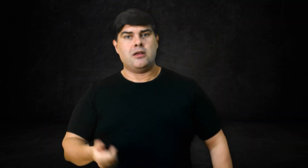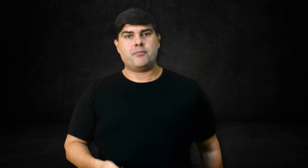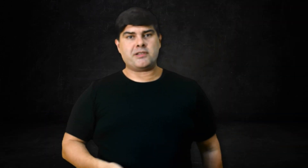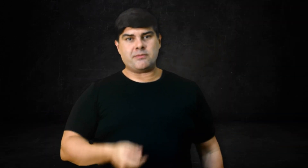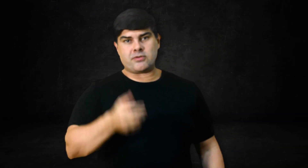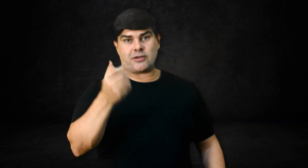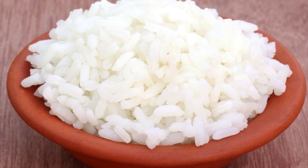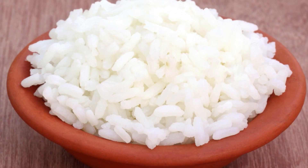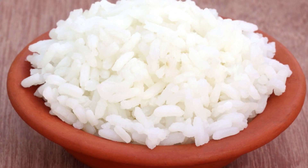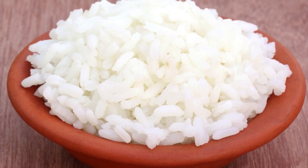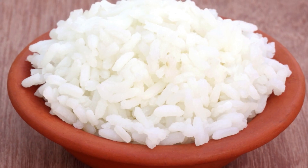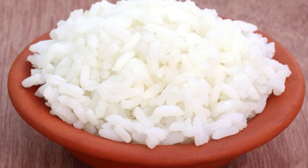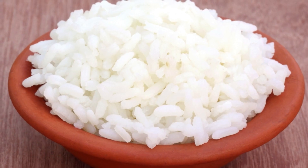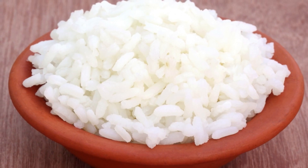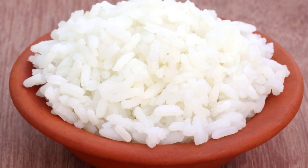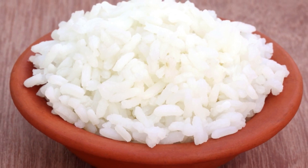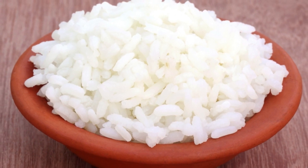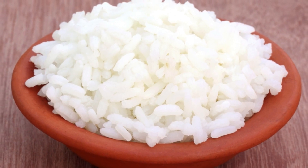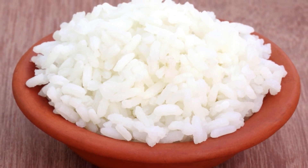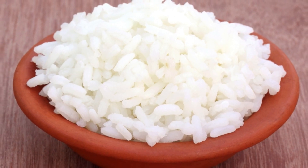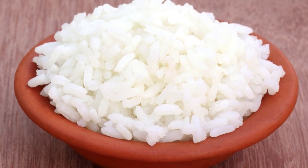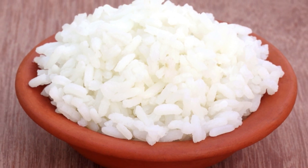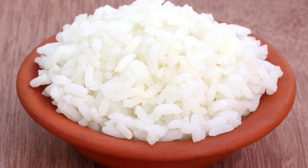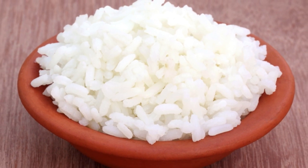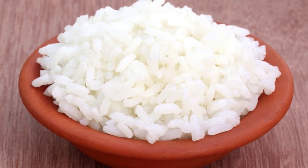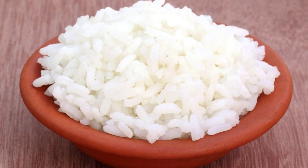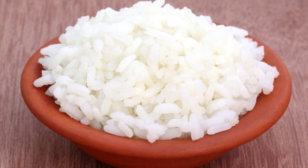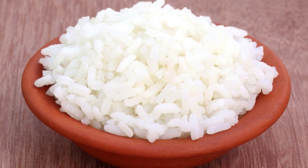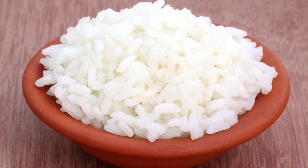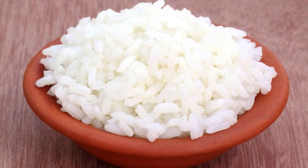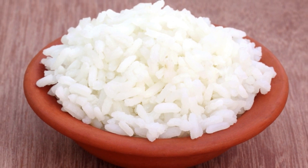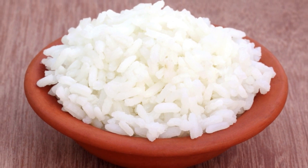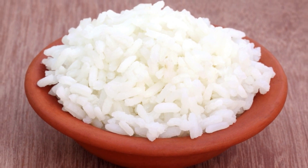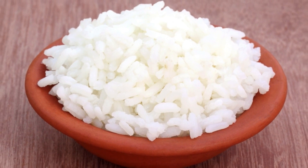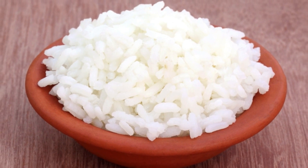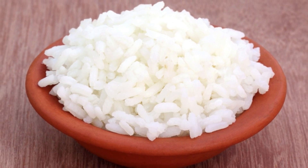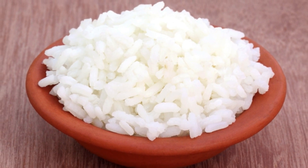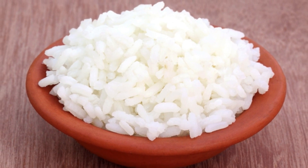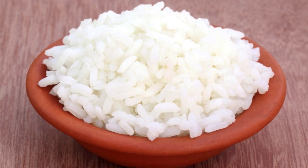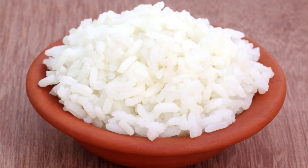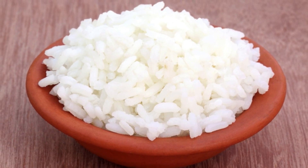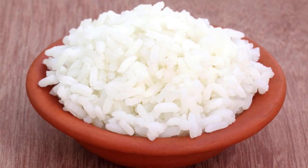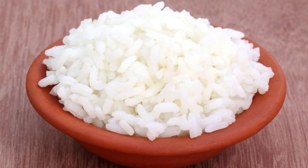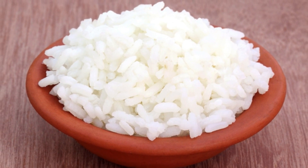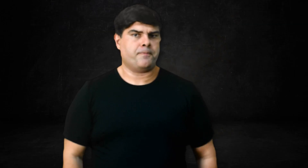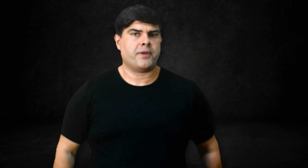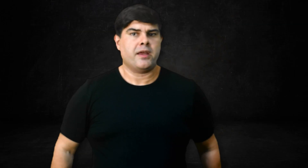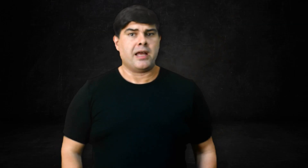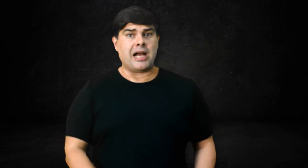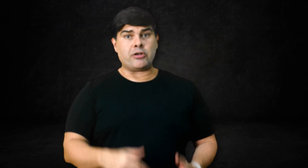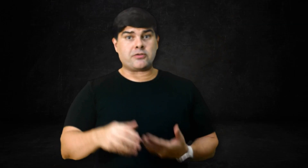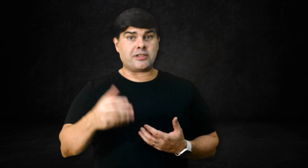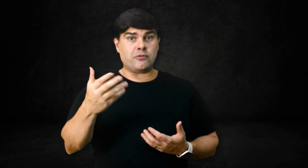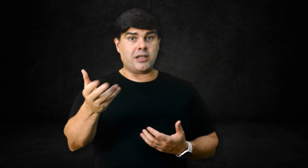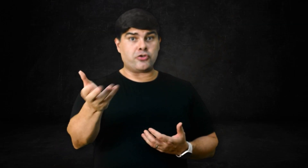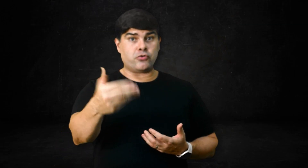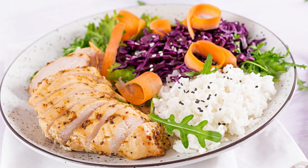Por exemplo, se você comer arroz branco puro, isso vai ser quebrado e absorvido de uma forma, né? Pela digestão. Agora, se você comer junto de